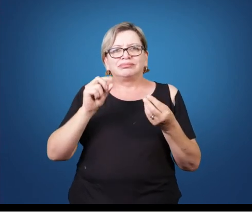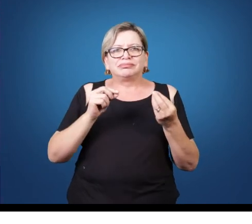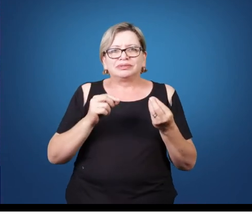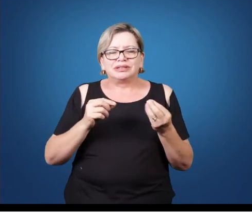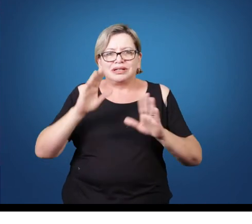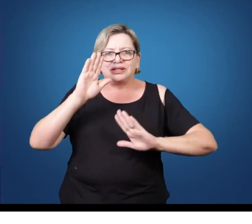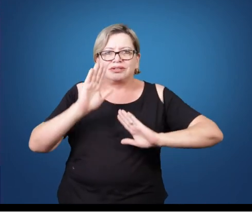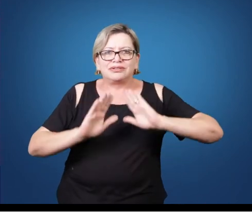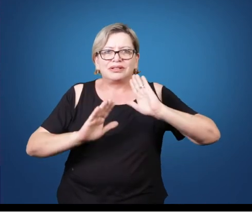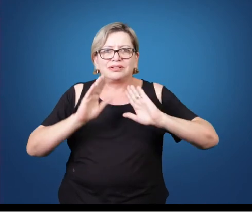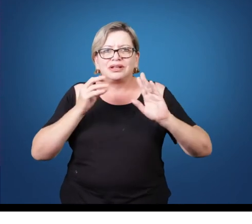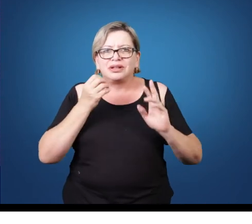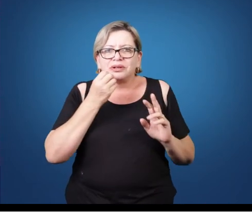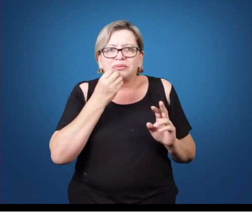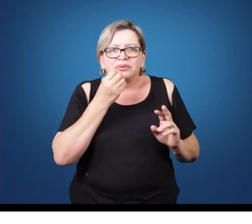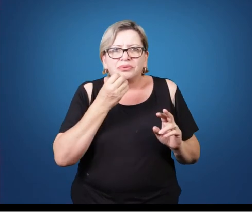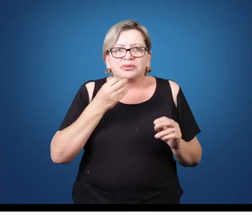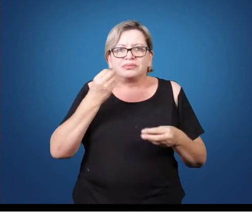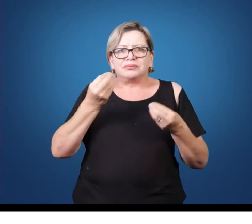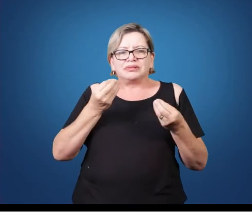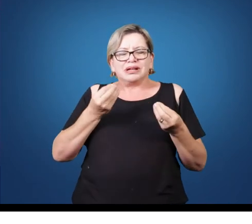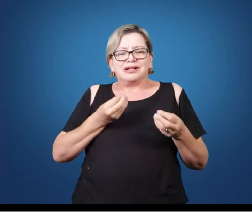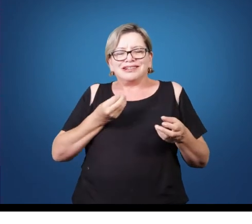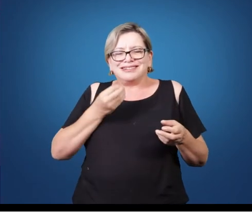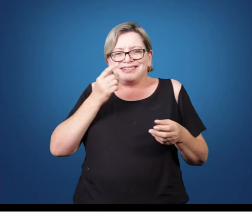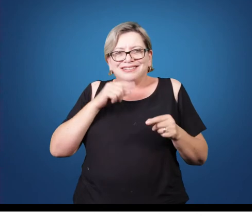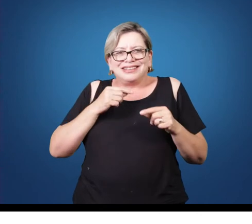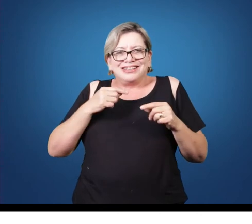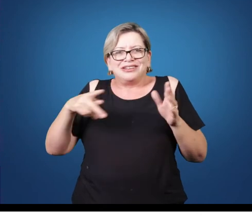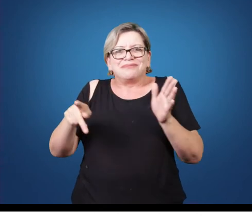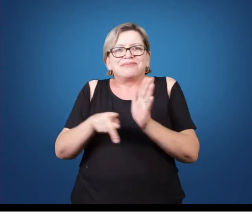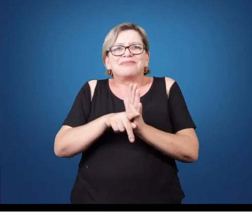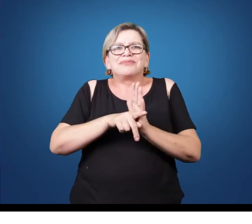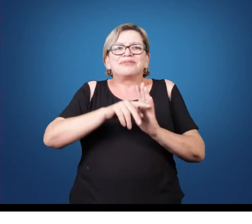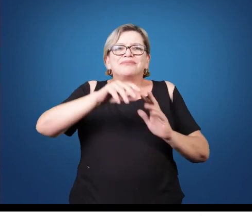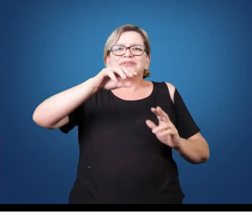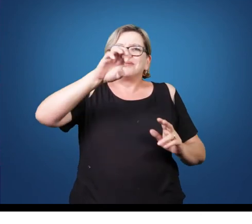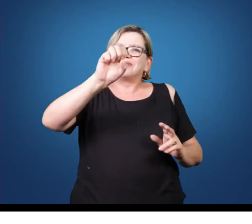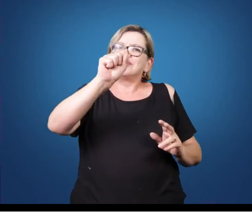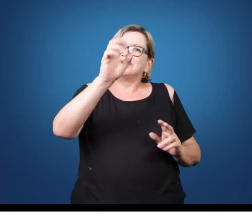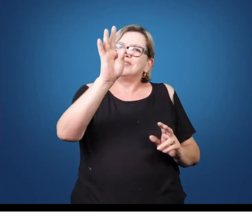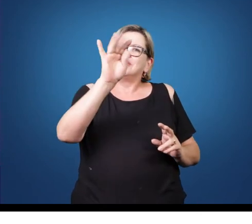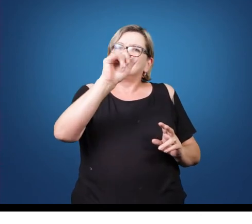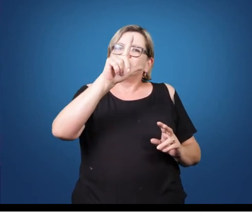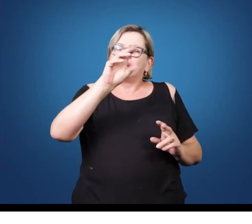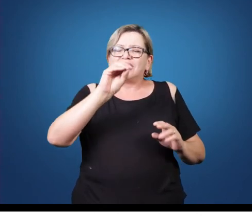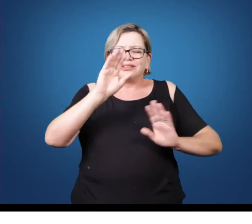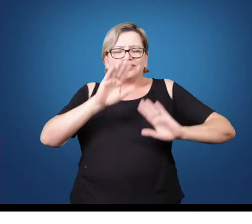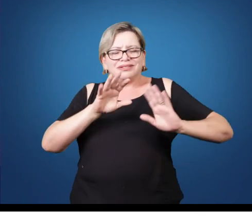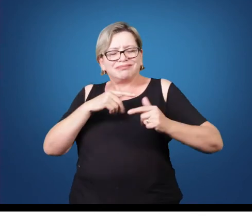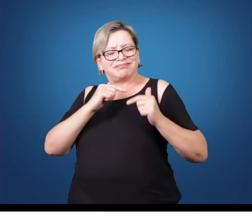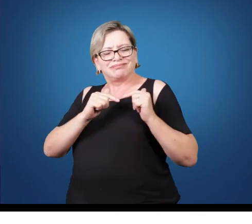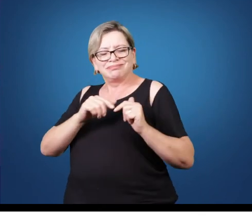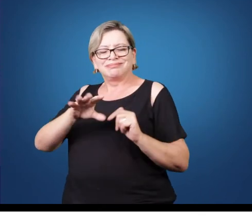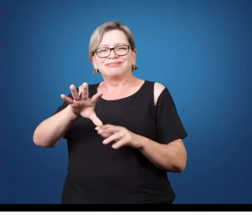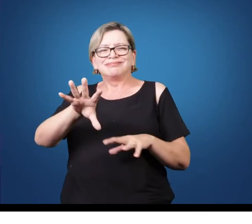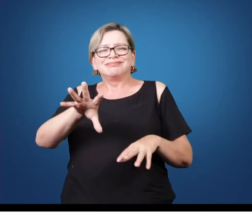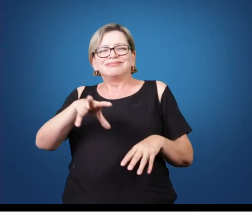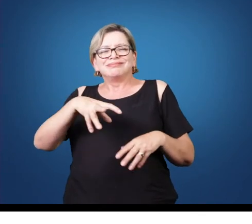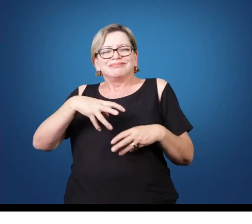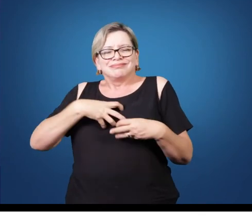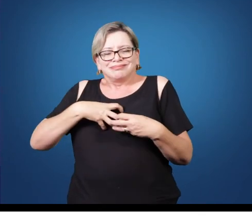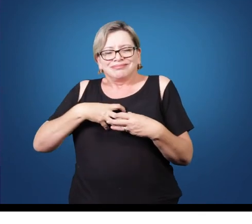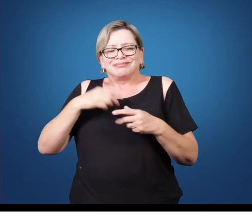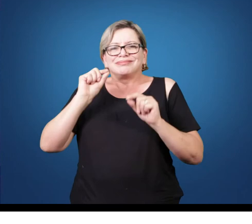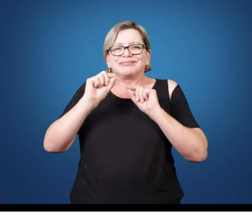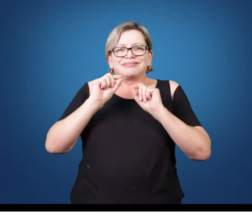pudor, sem muito assim, ah, eu sou de tal escola, daquela escola, fazem o seu trabalho conforme suas inspirações, conforme o seu desejo e alcançam resultados